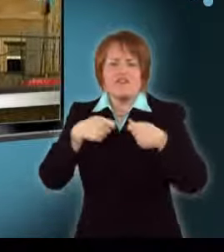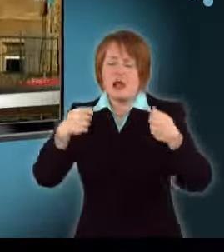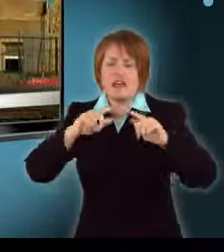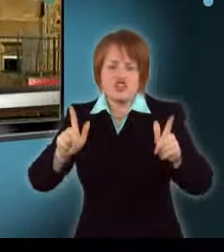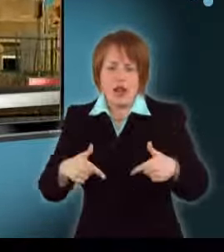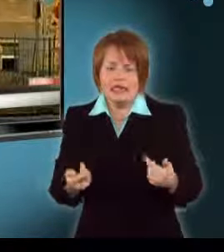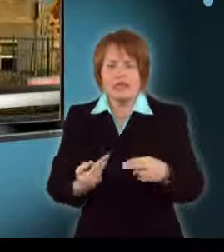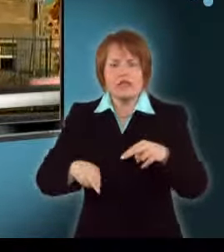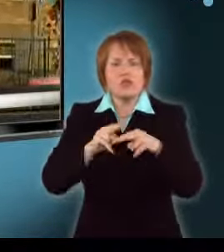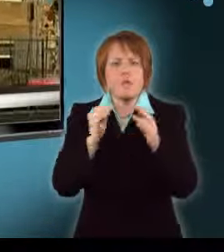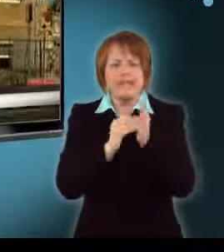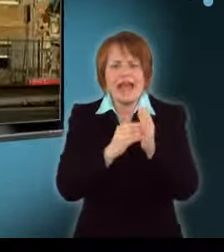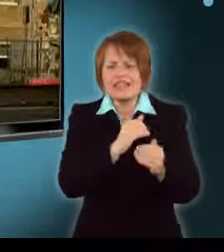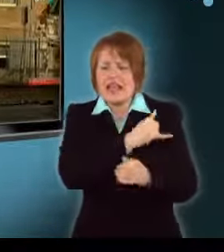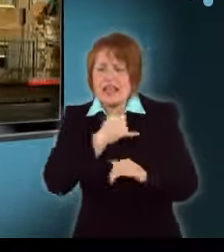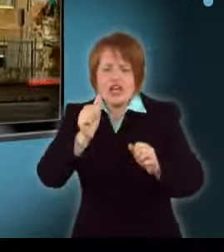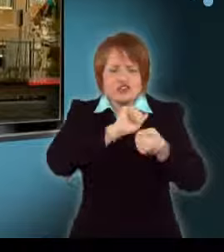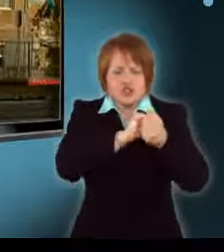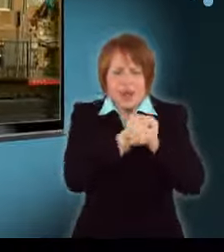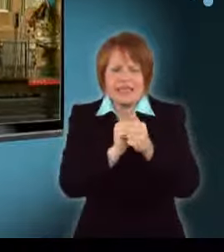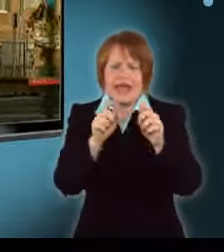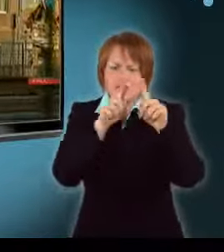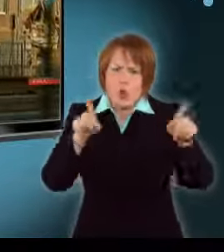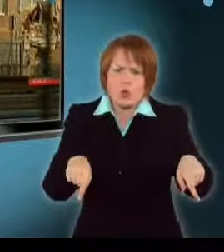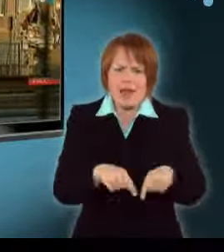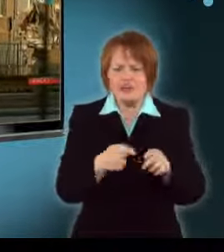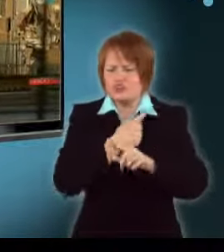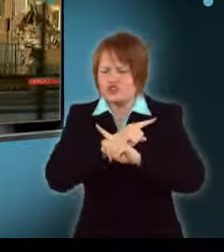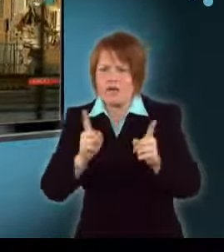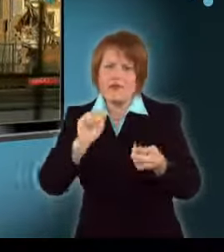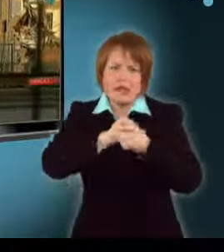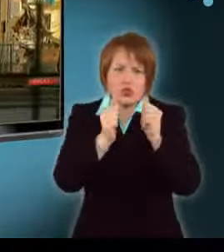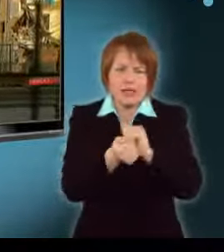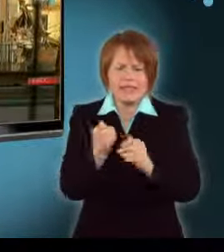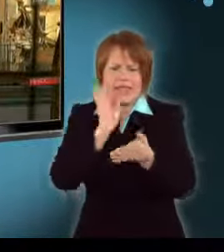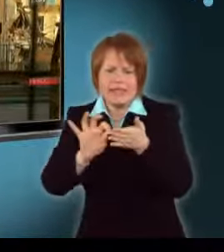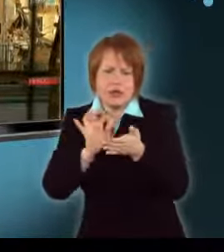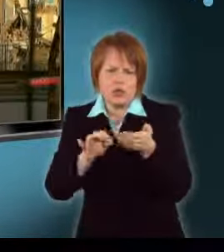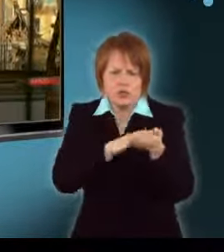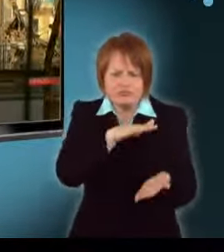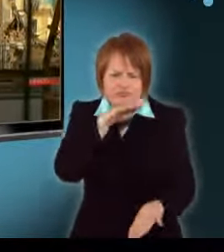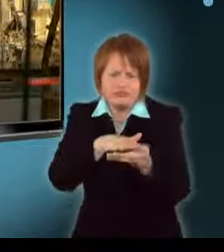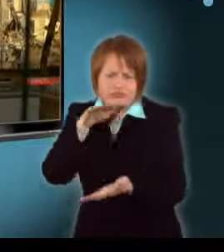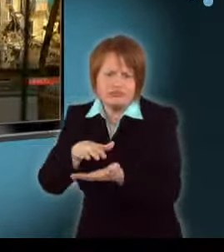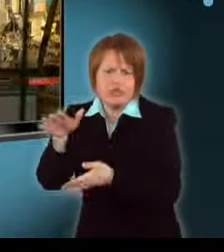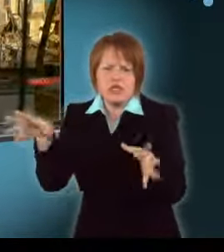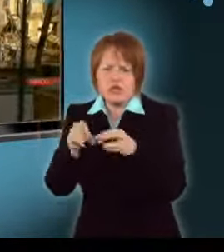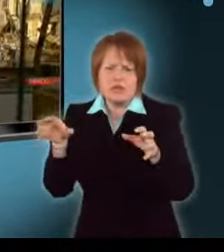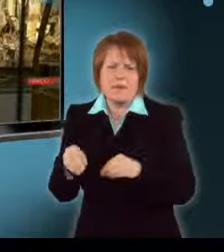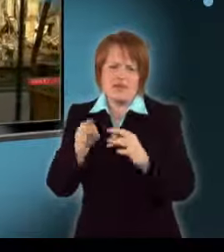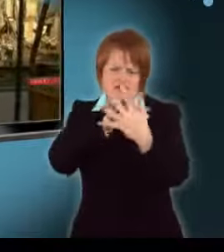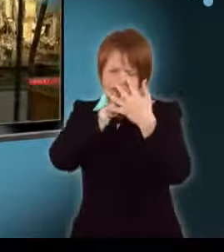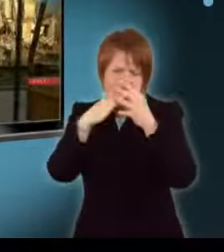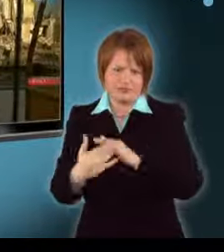A több mint ezer éves Kölni város történet dokumentumai mellett számos történelmi, illetve irodalmi hagyatékot és gyűjteményt temettek